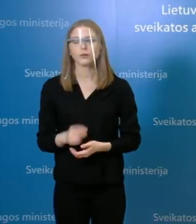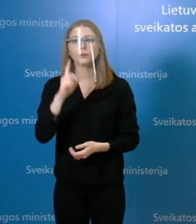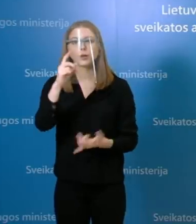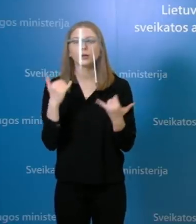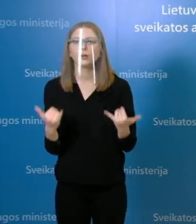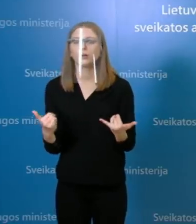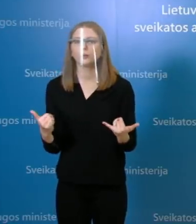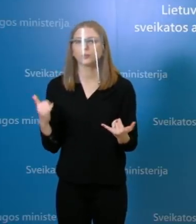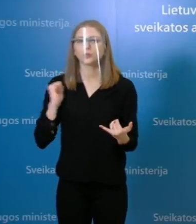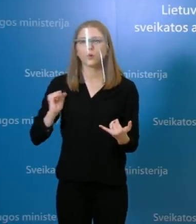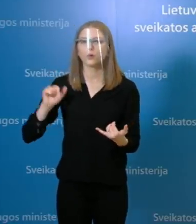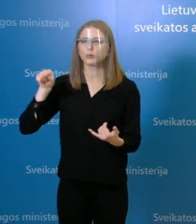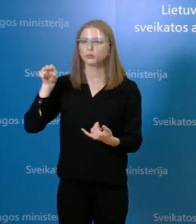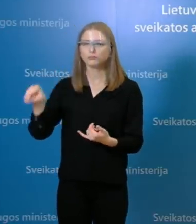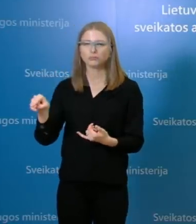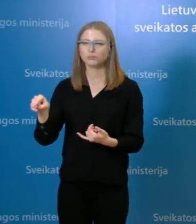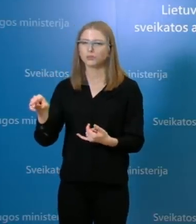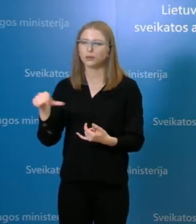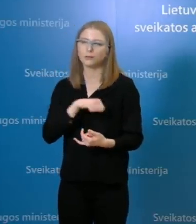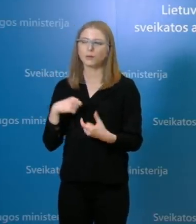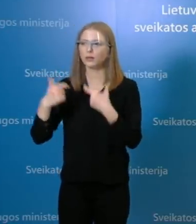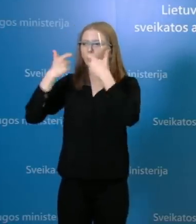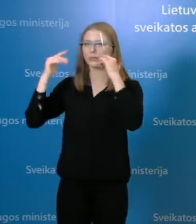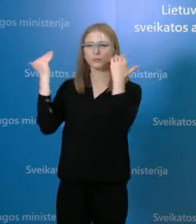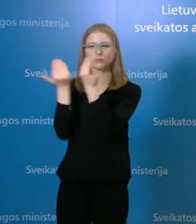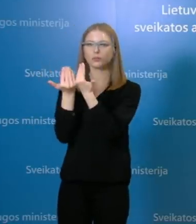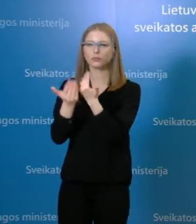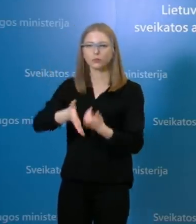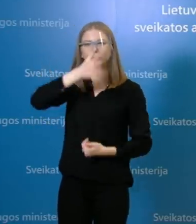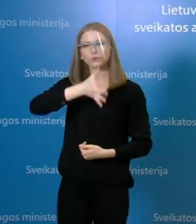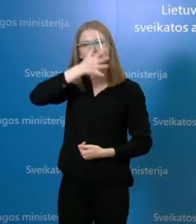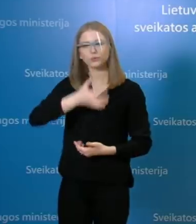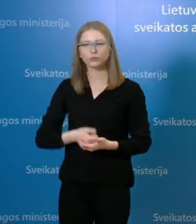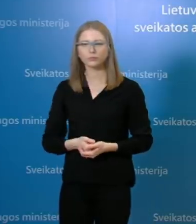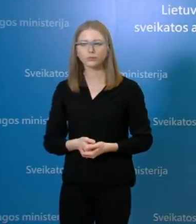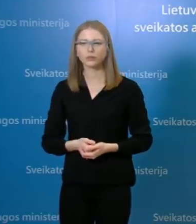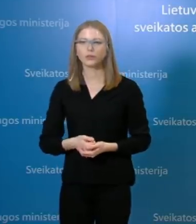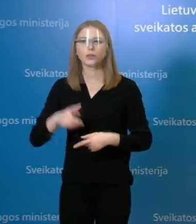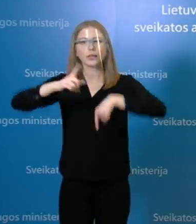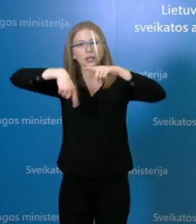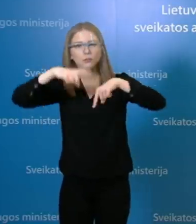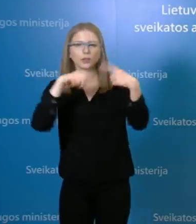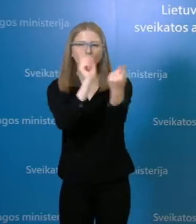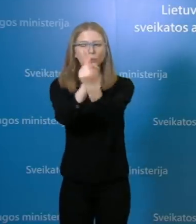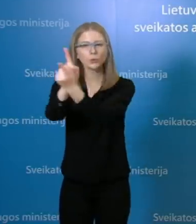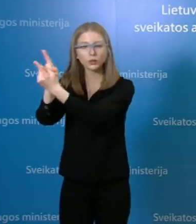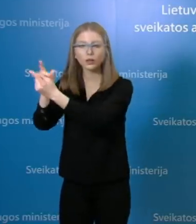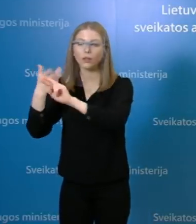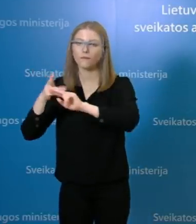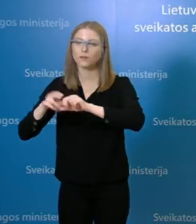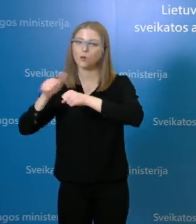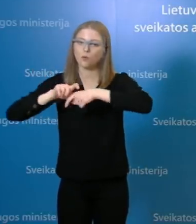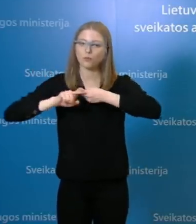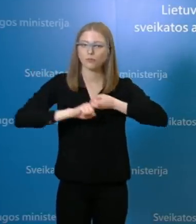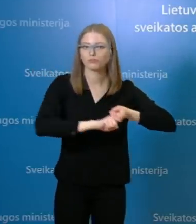kadangi asmuo matome, kad tikrai nesilaikia izoliajimo reikalavimu, susitiko su savo giminaičiais, tai dabar turim tokį